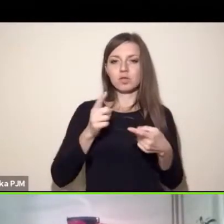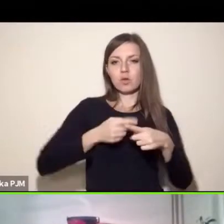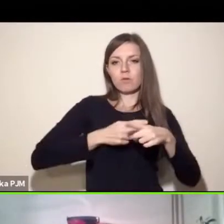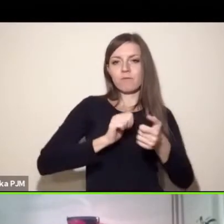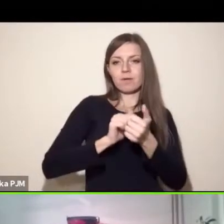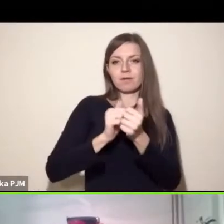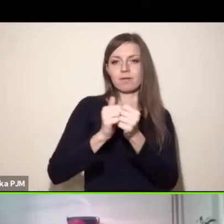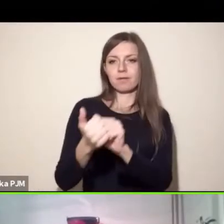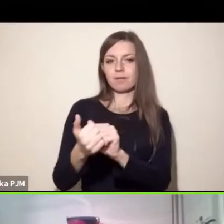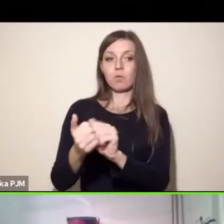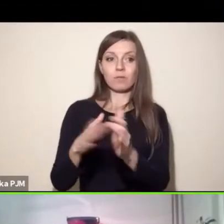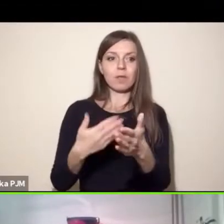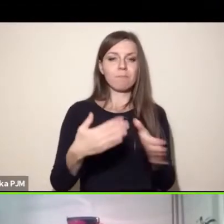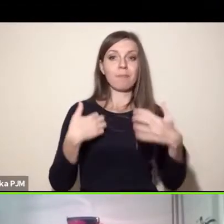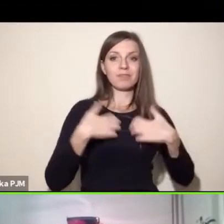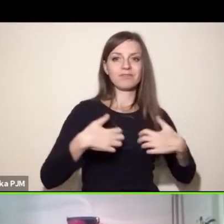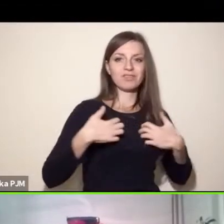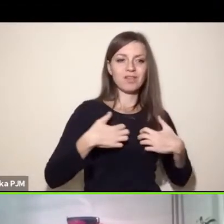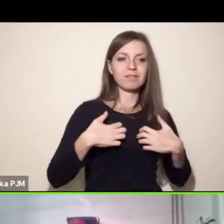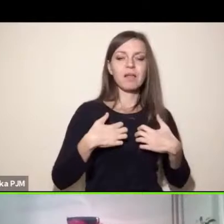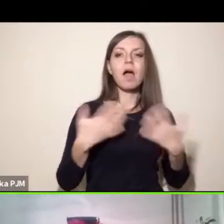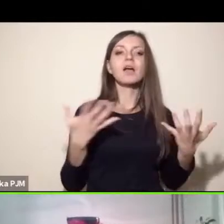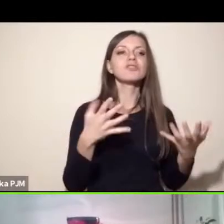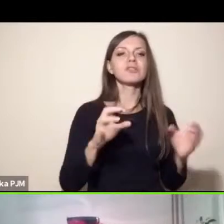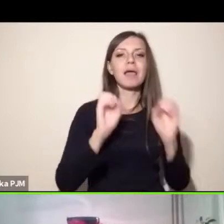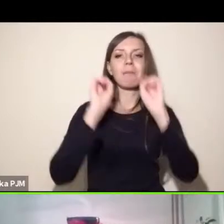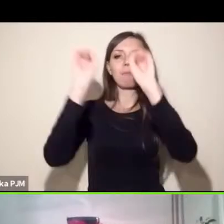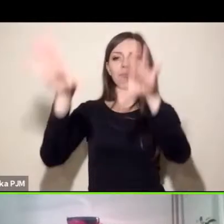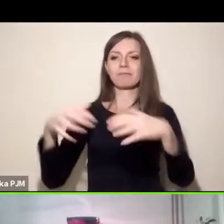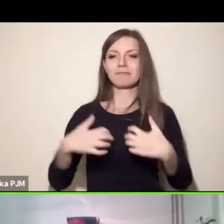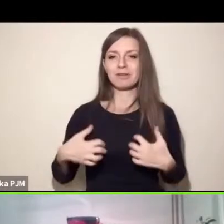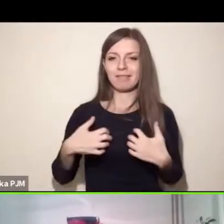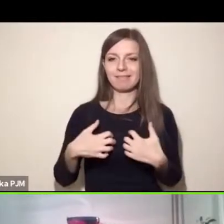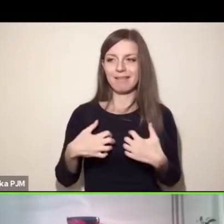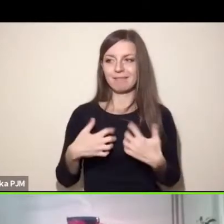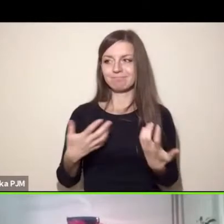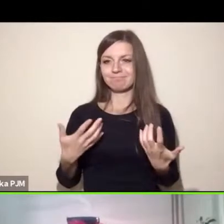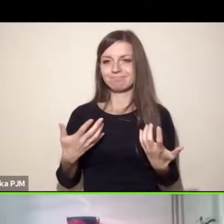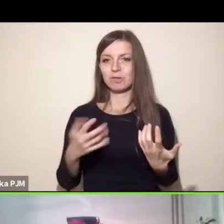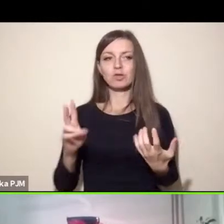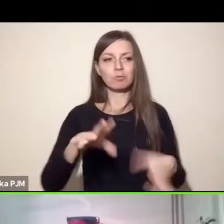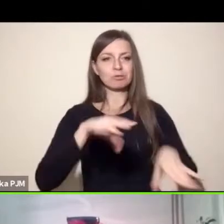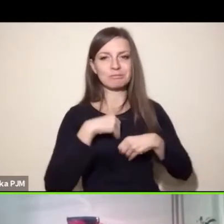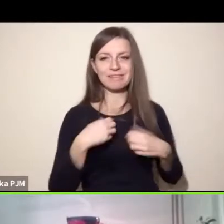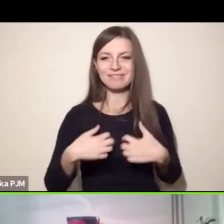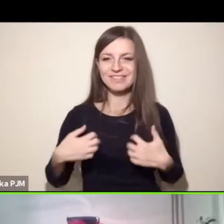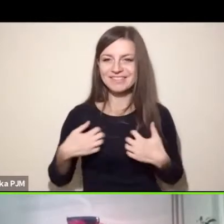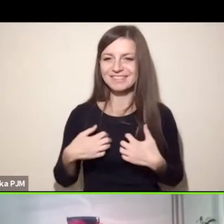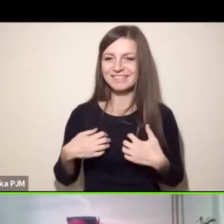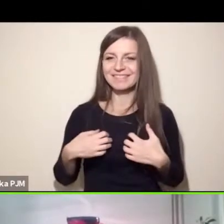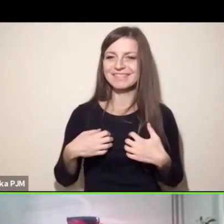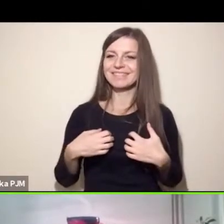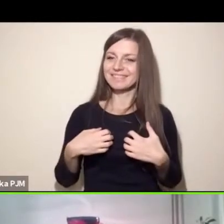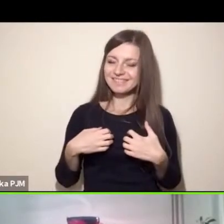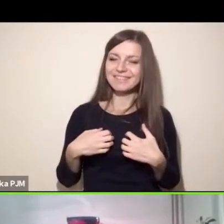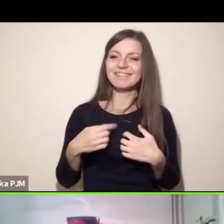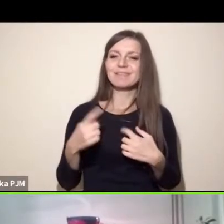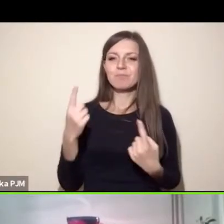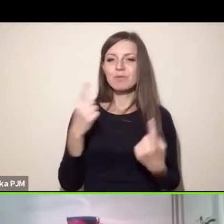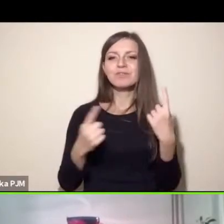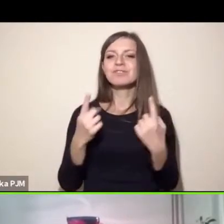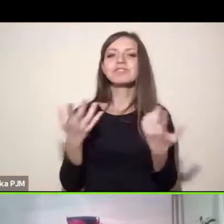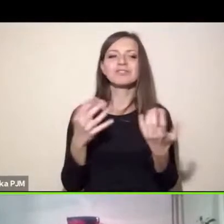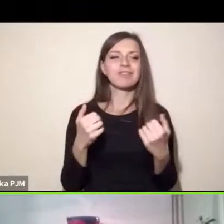okazji no bo mamy brak azylii brak przytulisk dla gatunków hodowlanych futerkowych i wskazać takie obszary